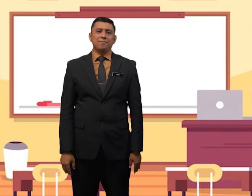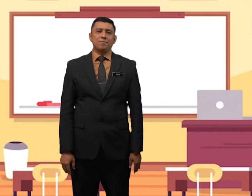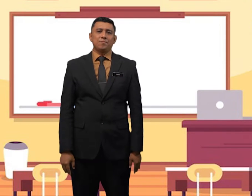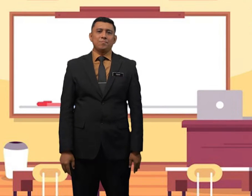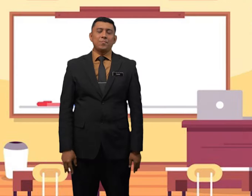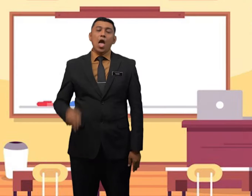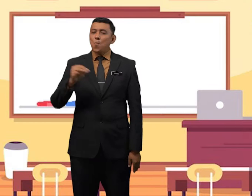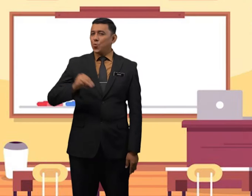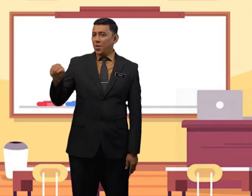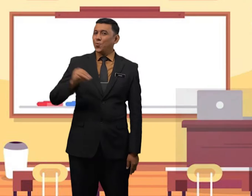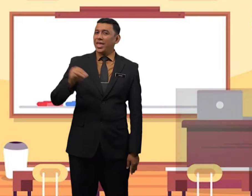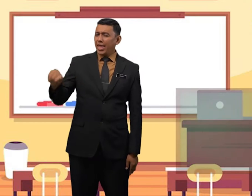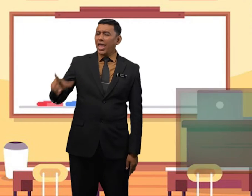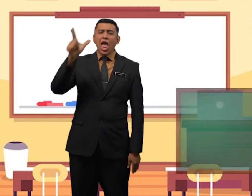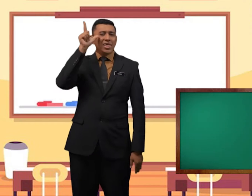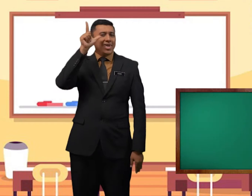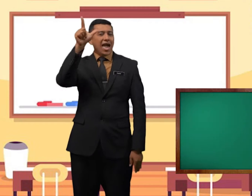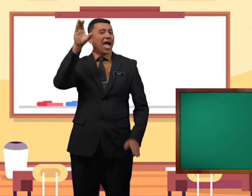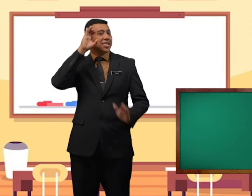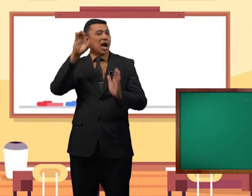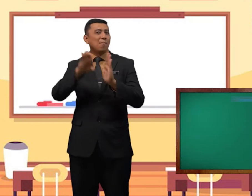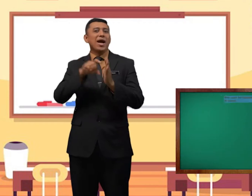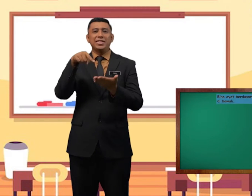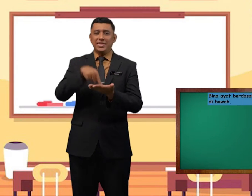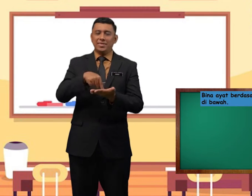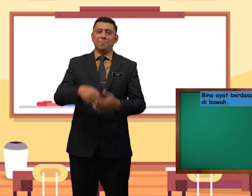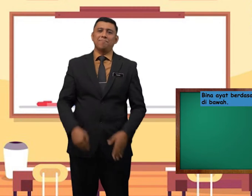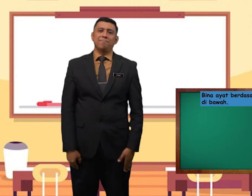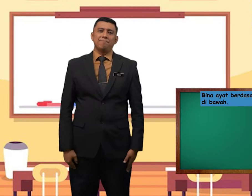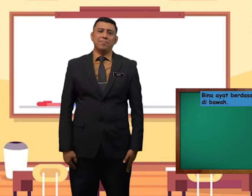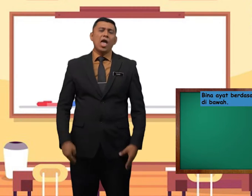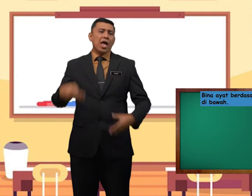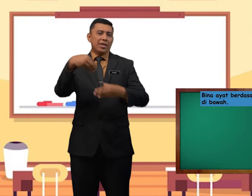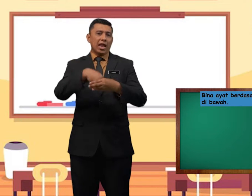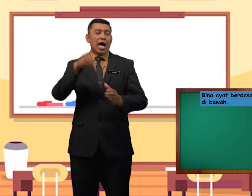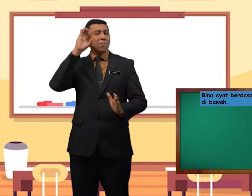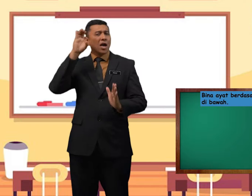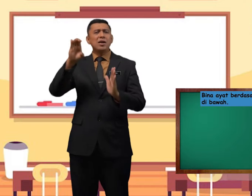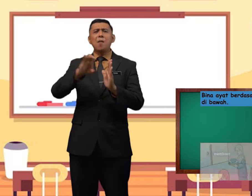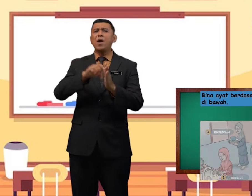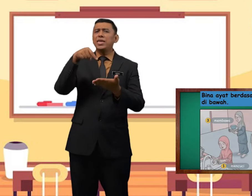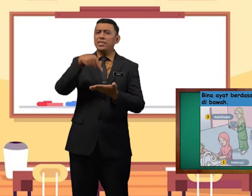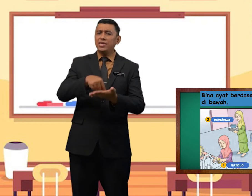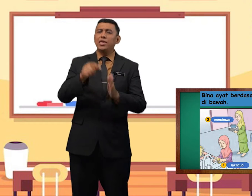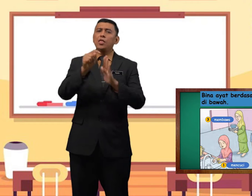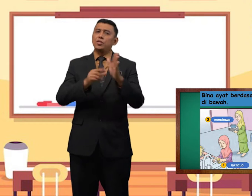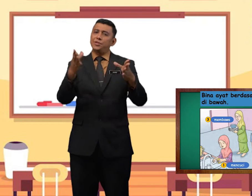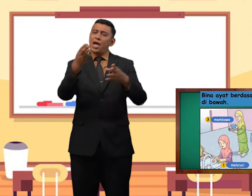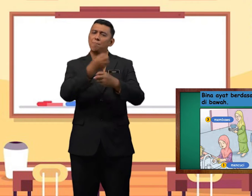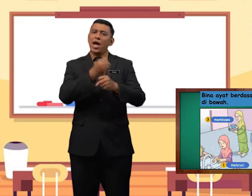murid-murid lihat gambar ini. Dalam gambar ini terdapat